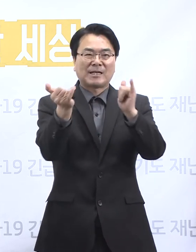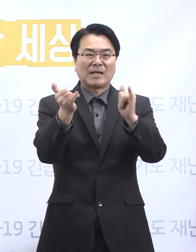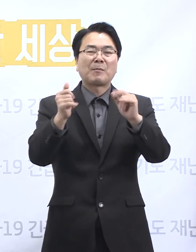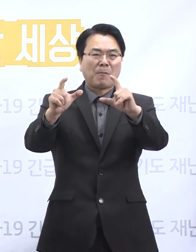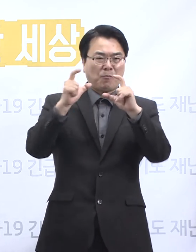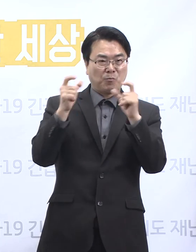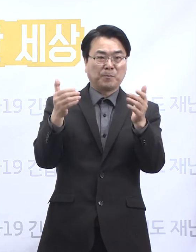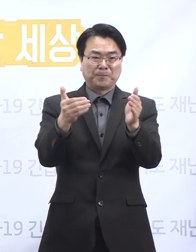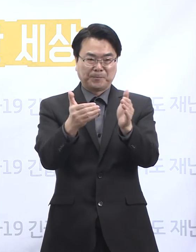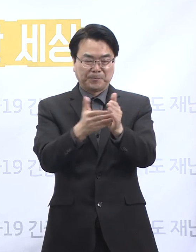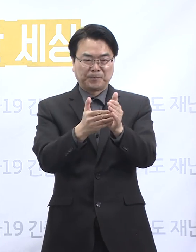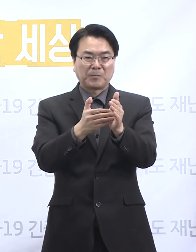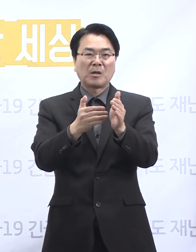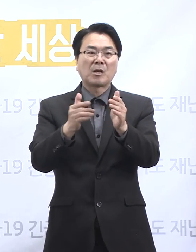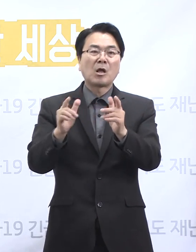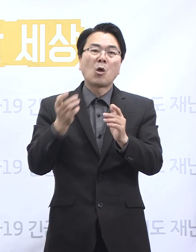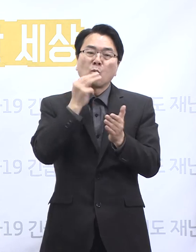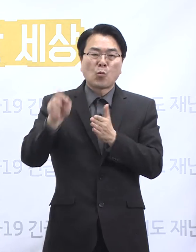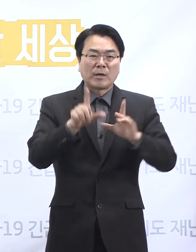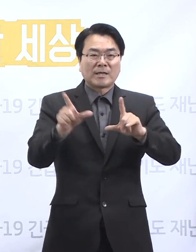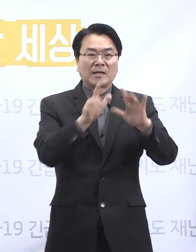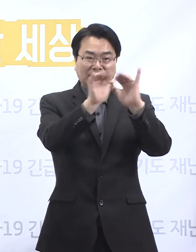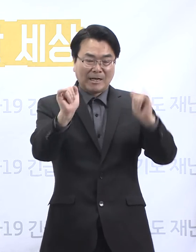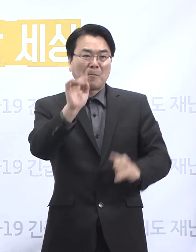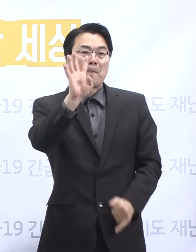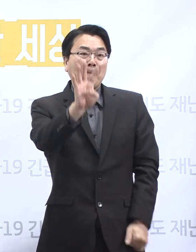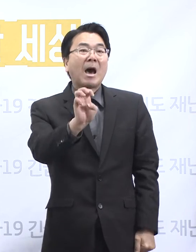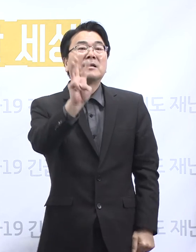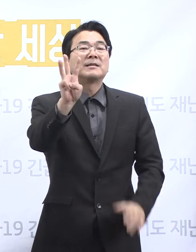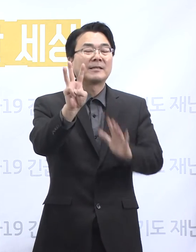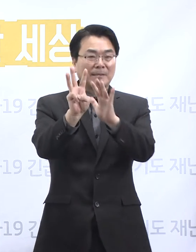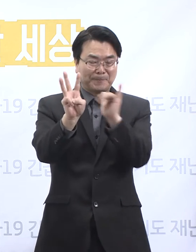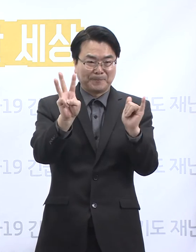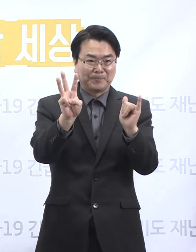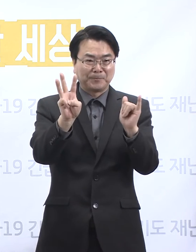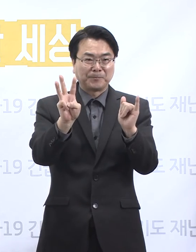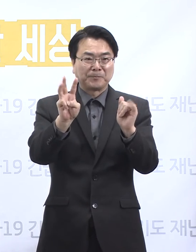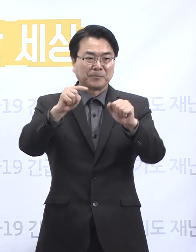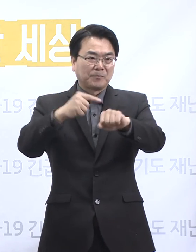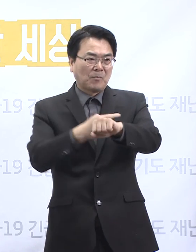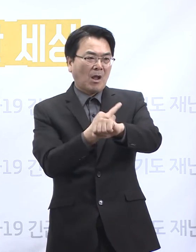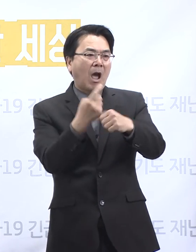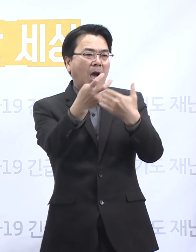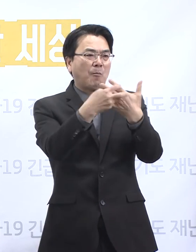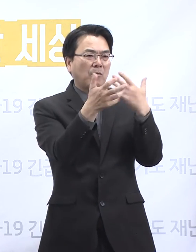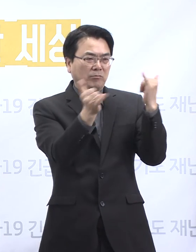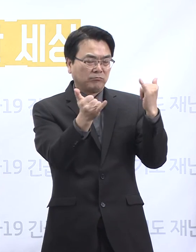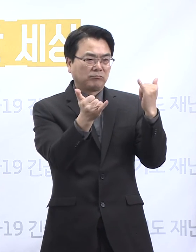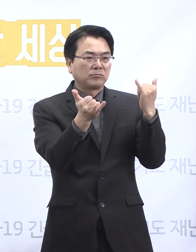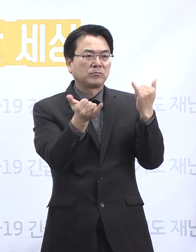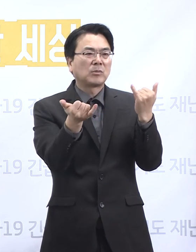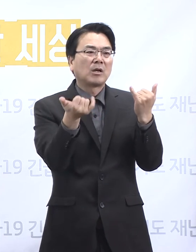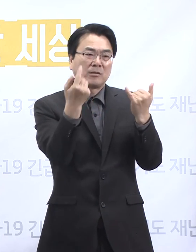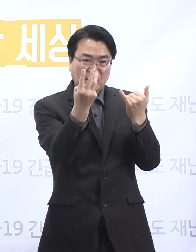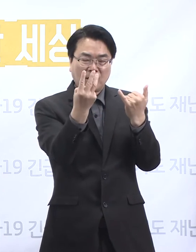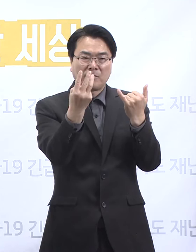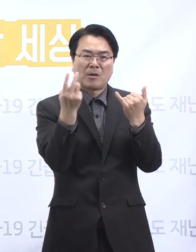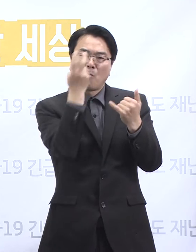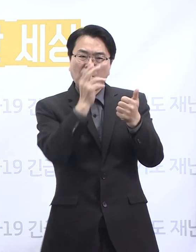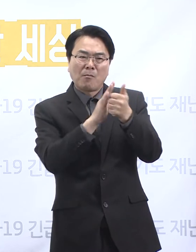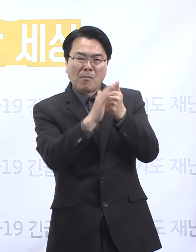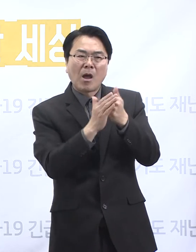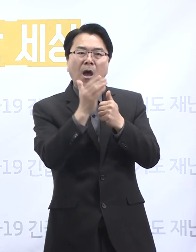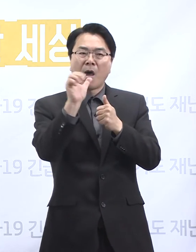도내 확진자는 43명입니다. 도내 확진자는 환자가 19명, 의료진 3명, 간병인